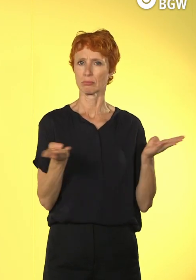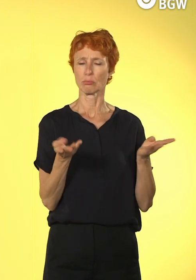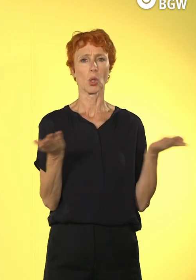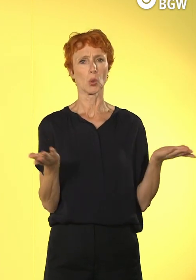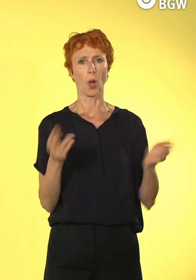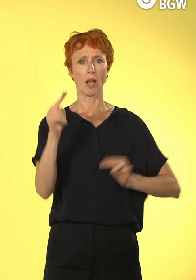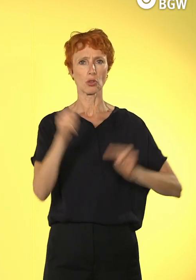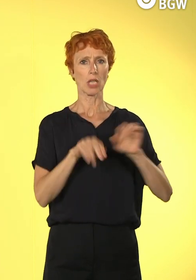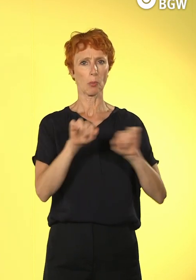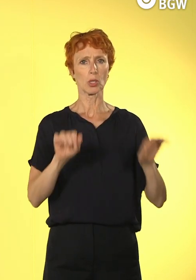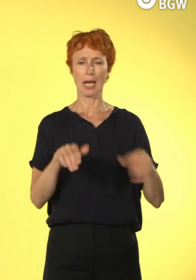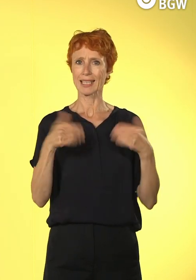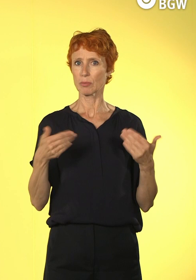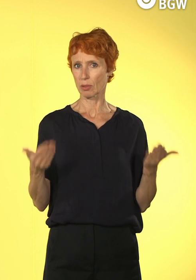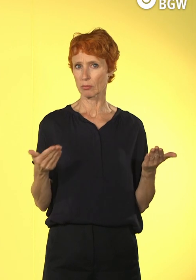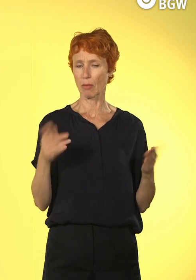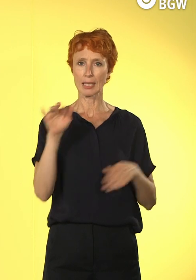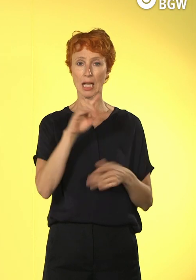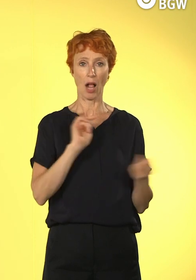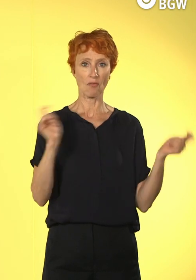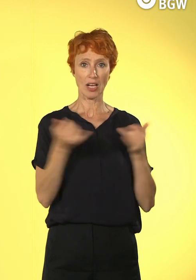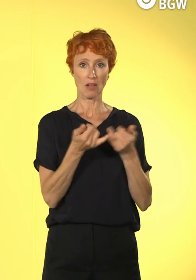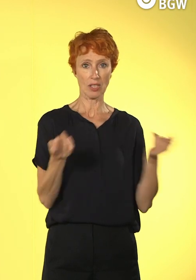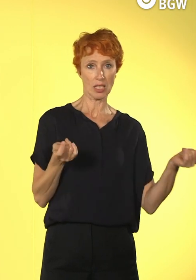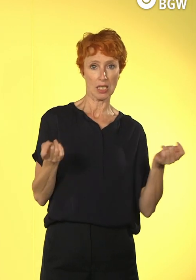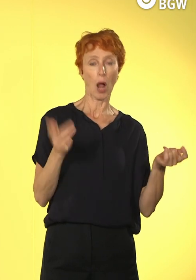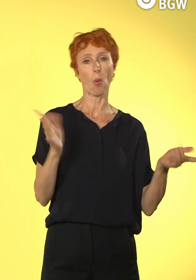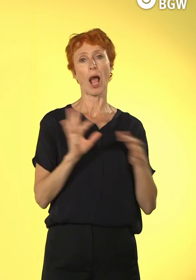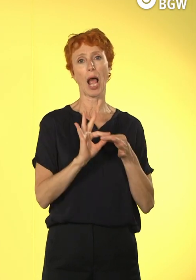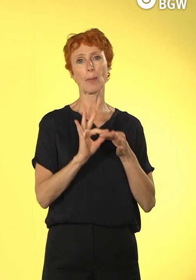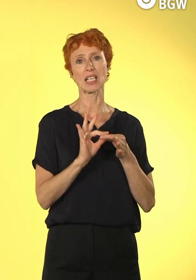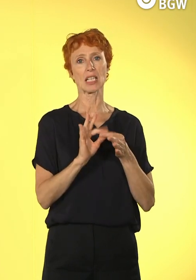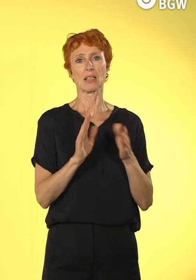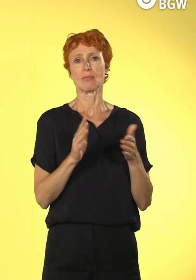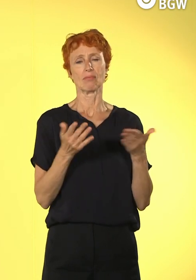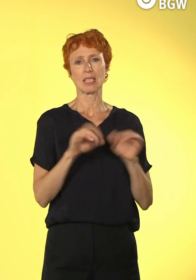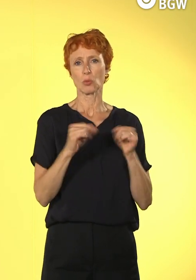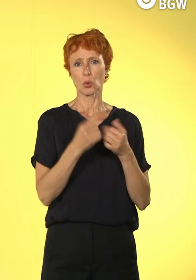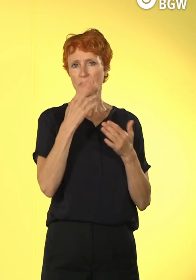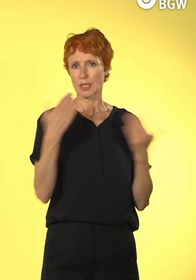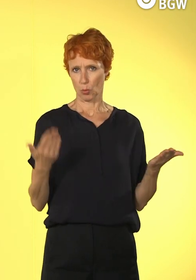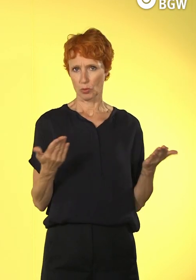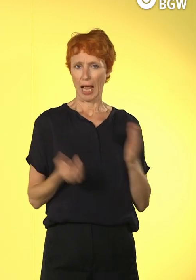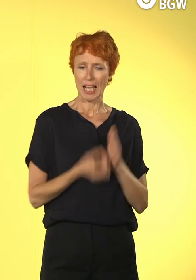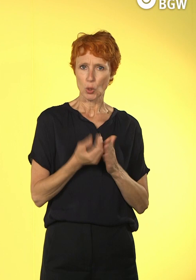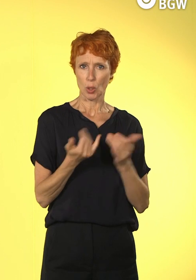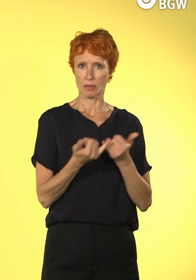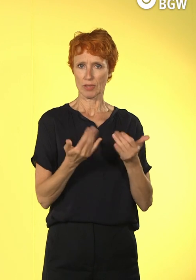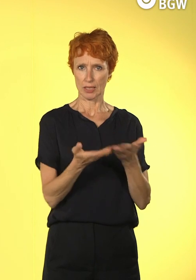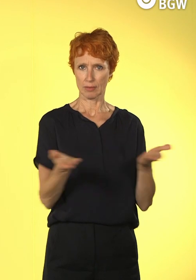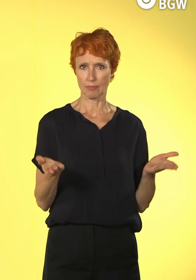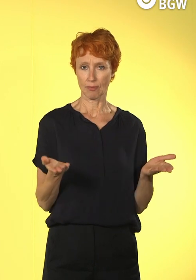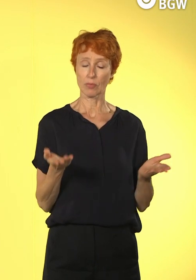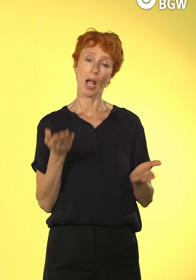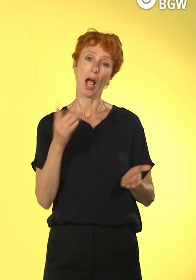mit dem digitalen Wandel umzugehen, hängen natürlich auch von den Ressourcen ab, aber auch davon, wie bereit man überhaupt ist,